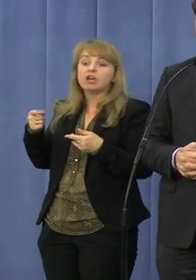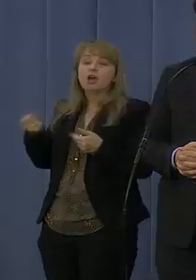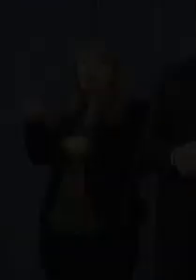chemioterapii.